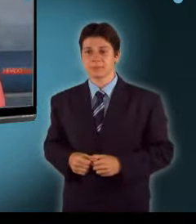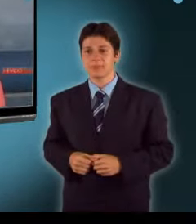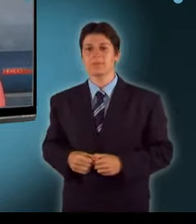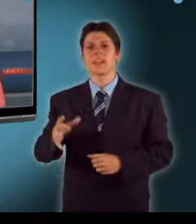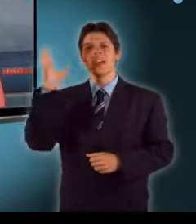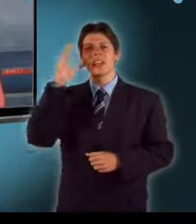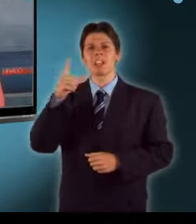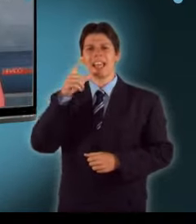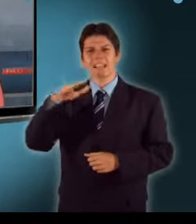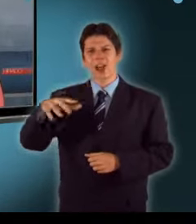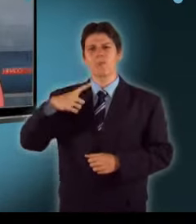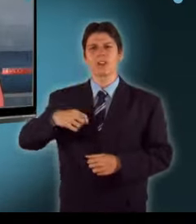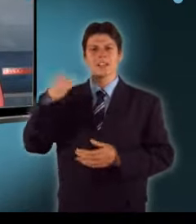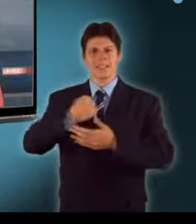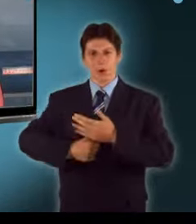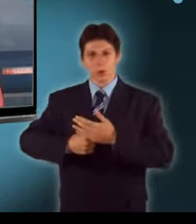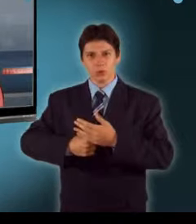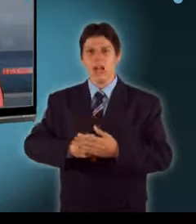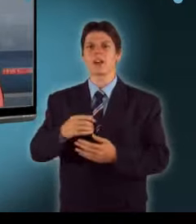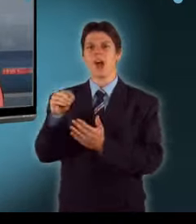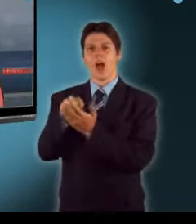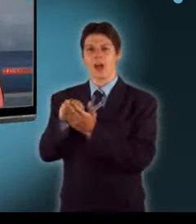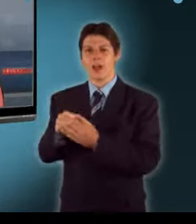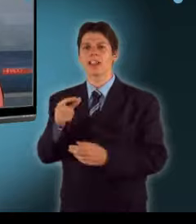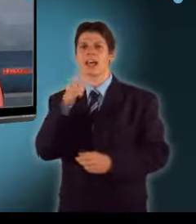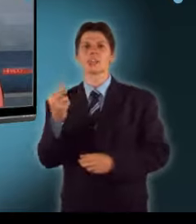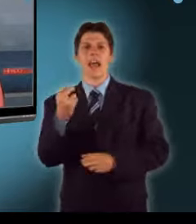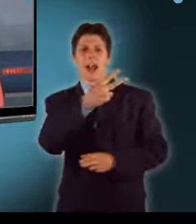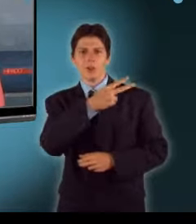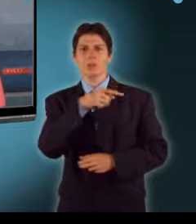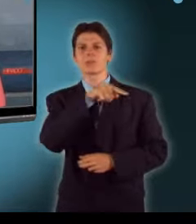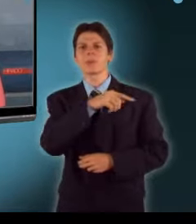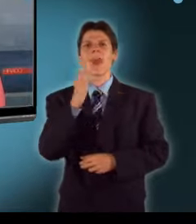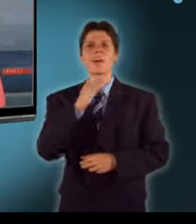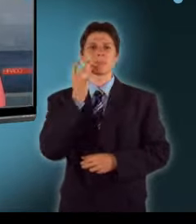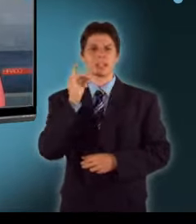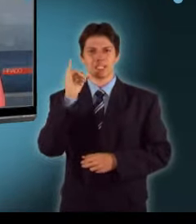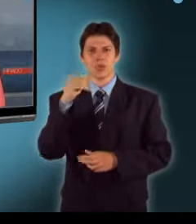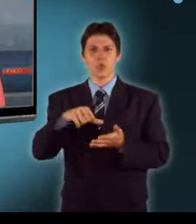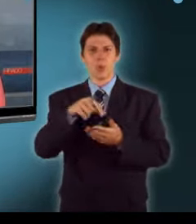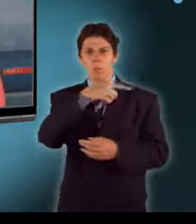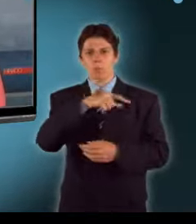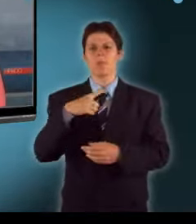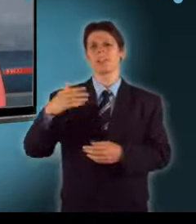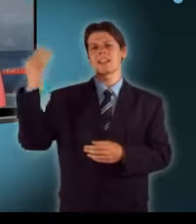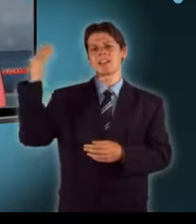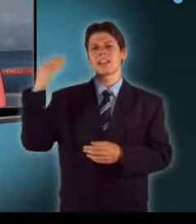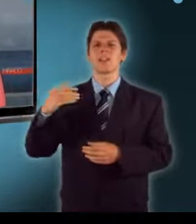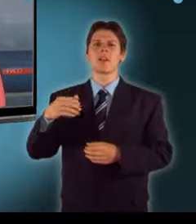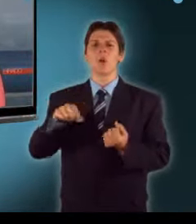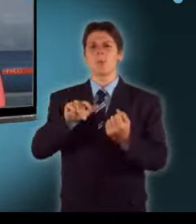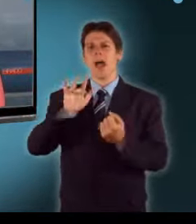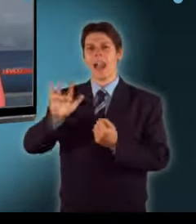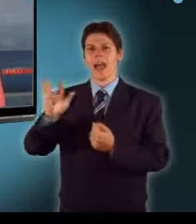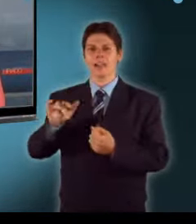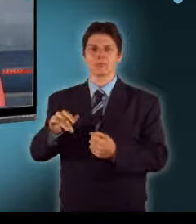adatait is megkapják azok az FBI nyomozók, akik a korábbi romák ellen elkövetett támadások felderítésében próbáltak segíteni a